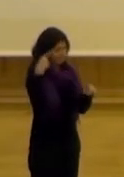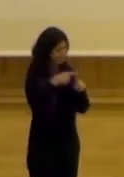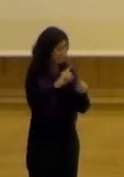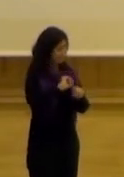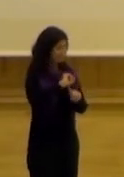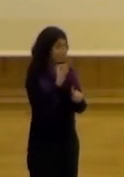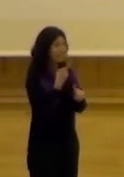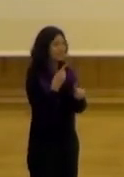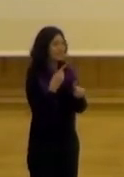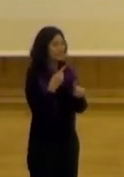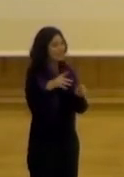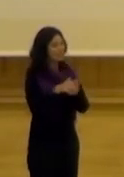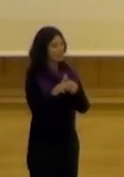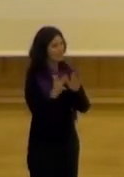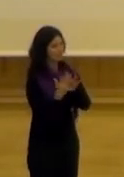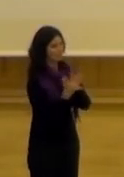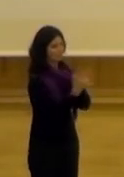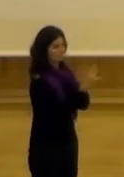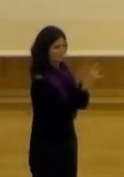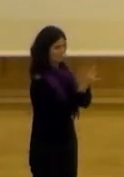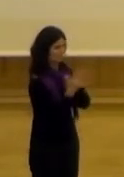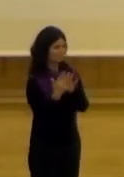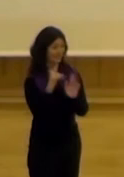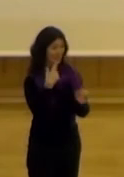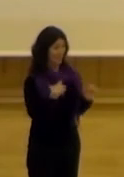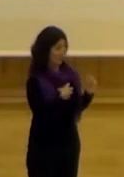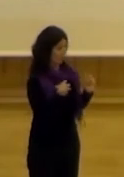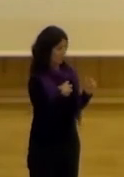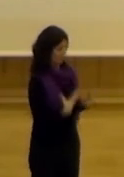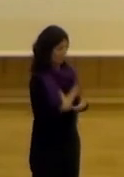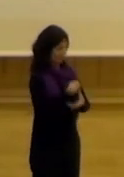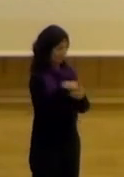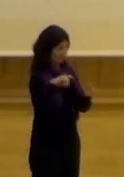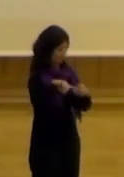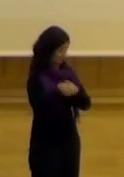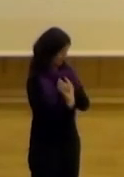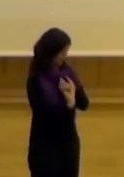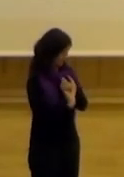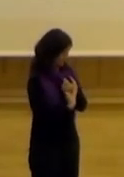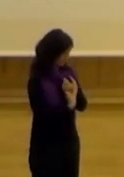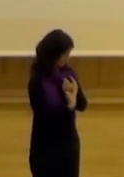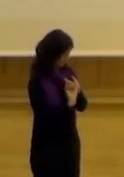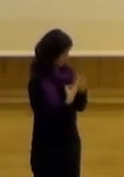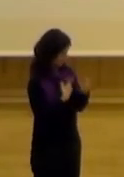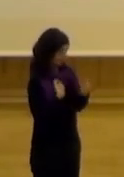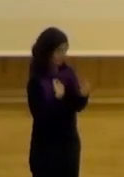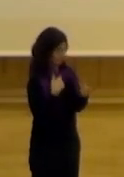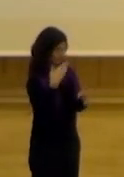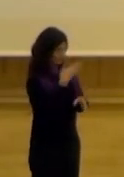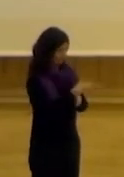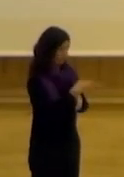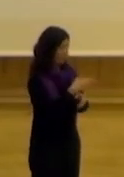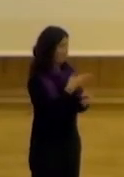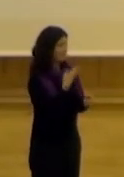trabajamos es el efecto contagio digamos es de suponer que los funcionarios que participaron que se llevaron una orejita de plástico además a su despacho